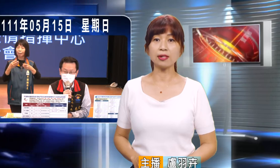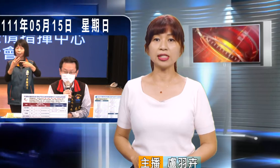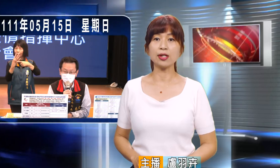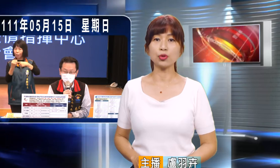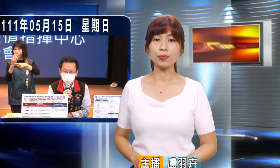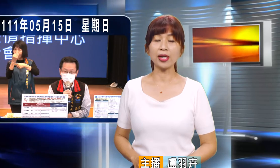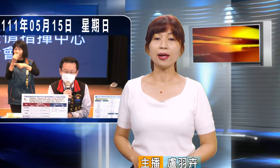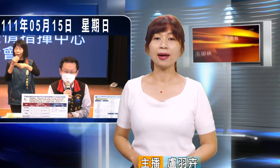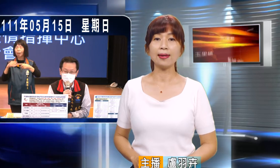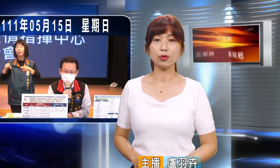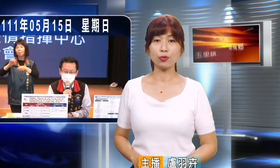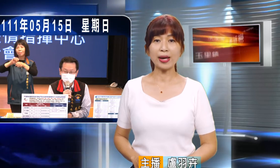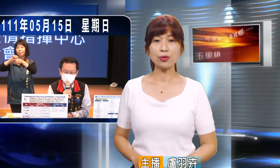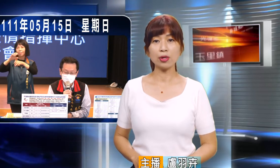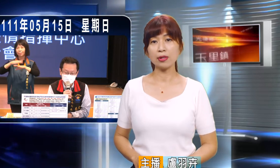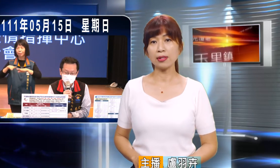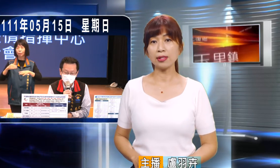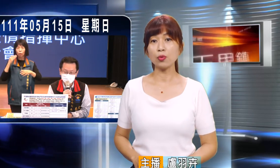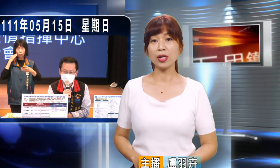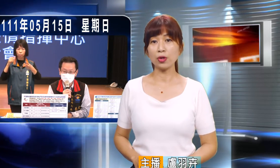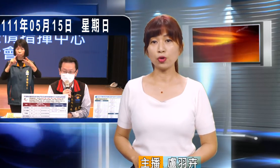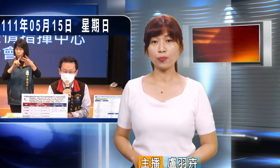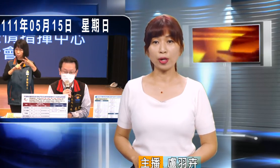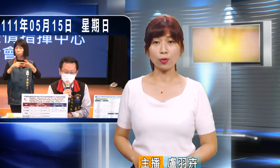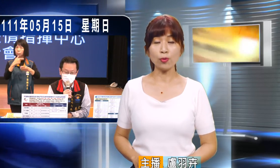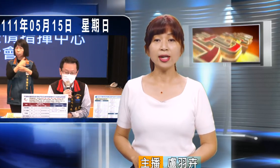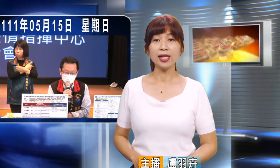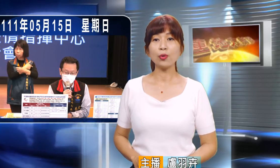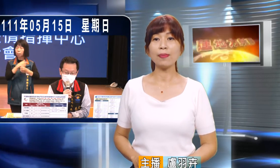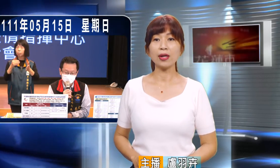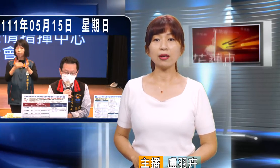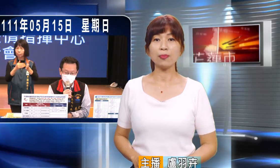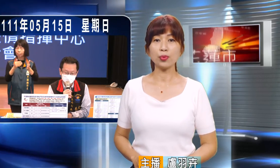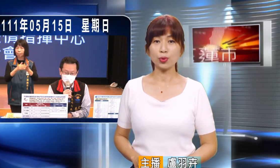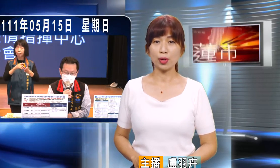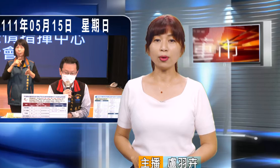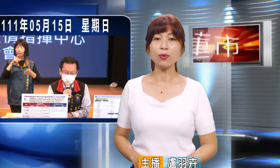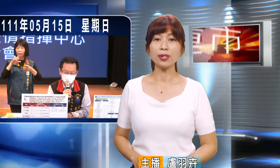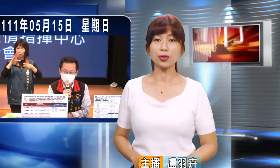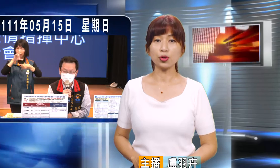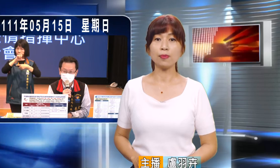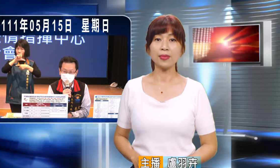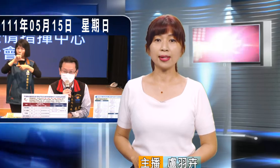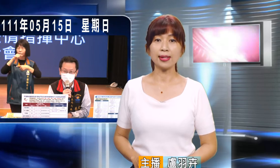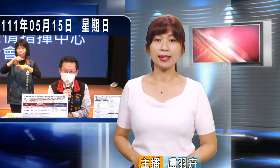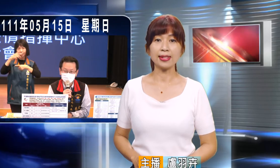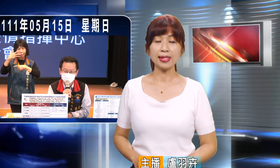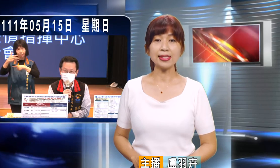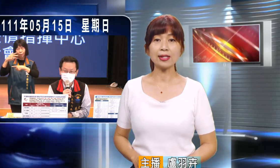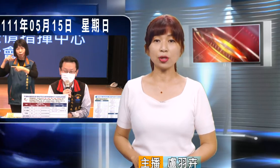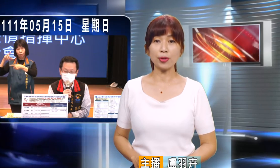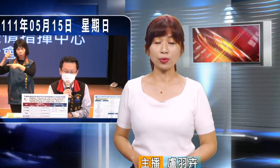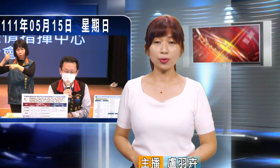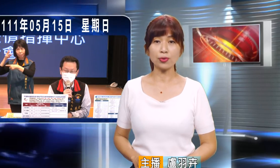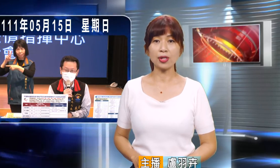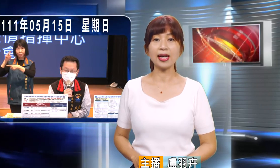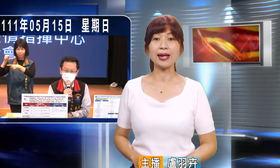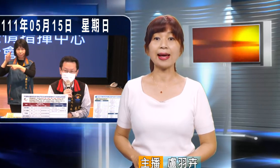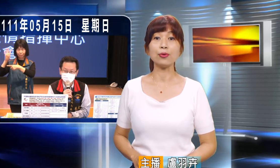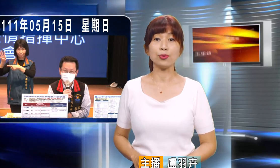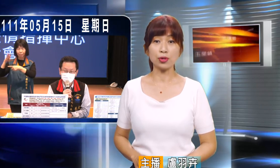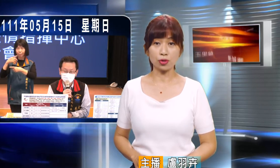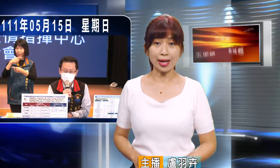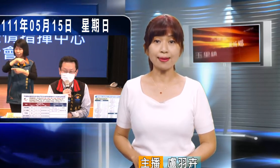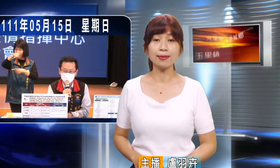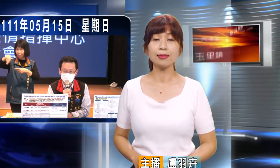長照機構住民還有18歲以上經過醫師評估因為免疫不全或者是免疫力低下的民眾就可以